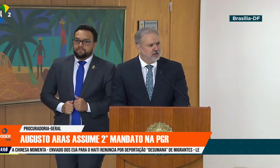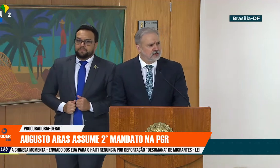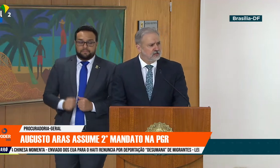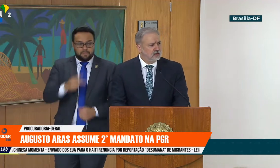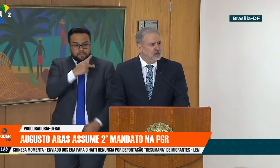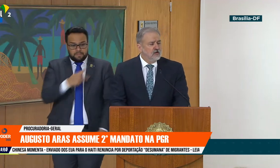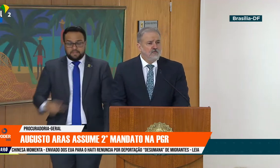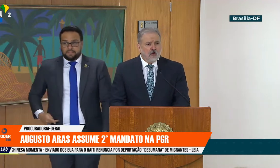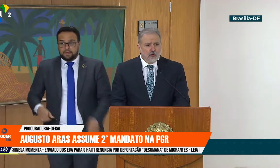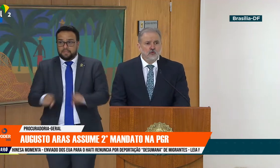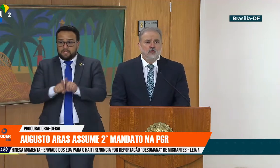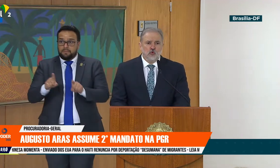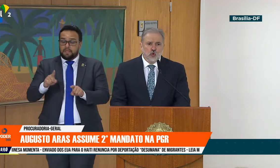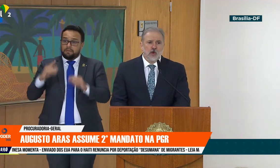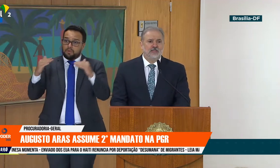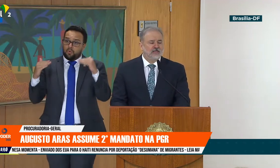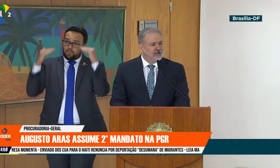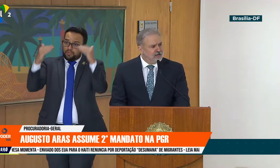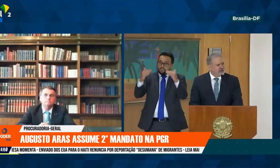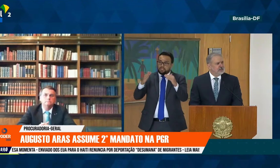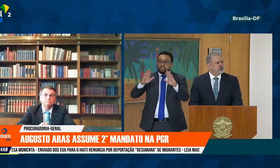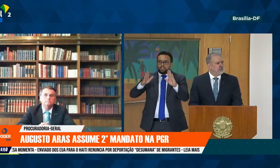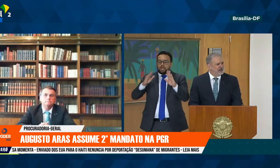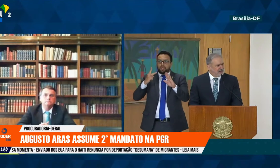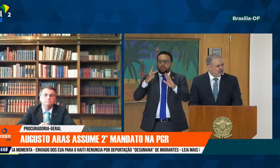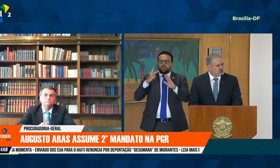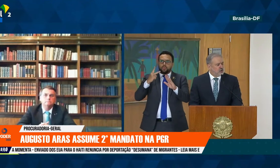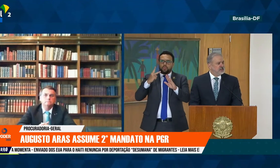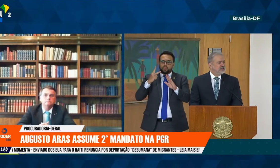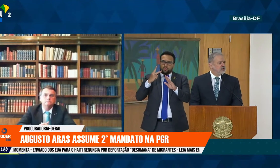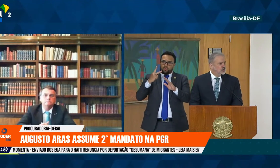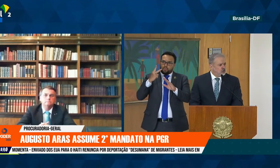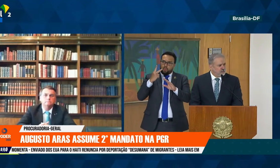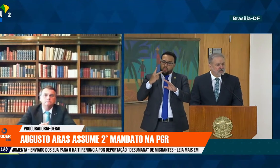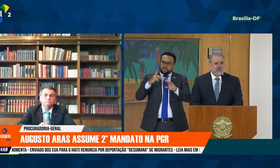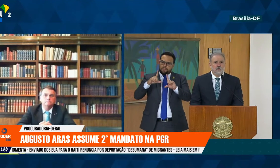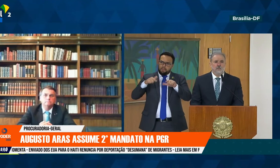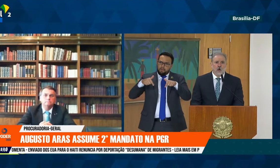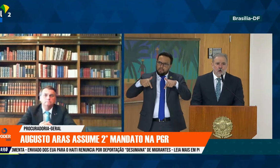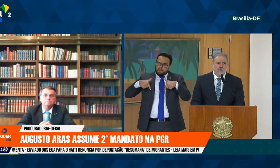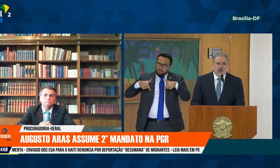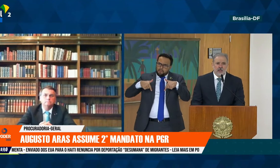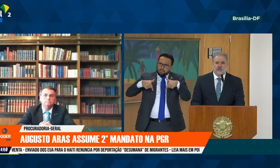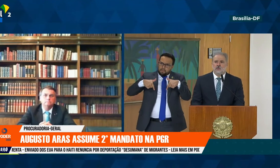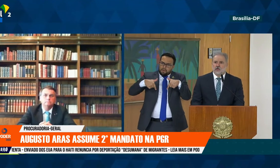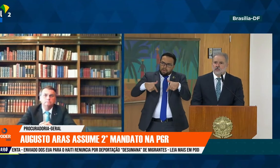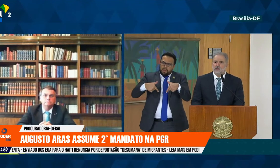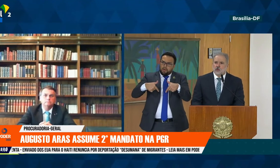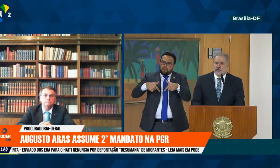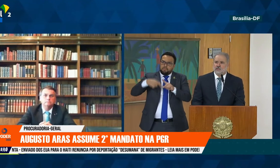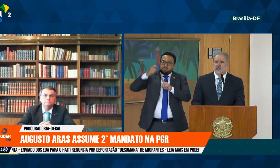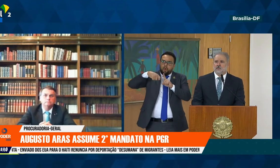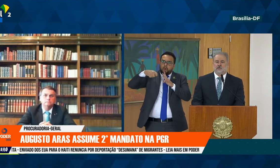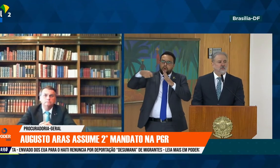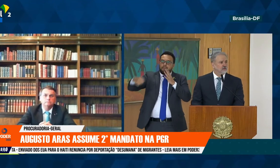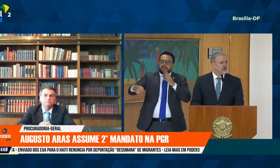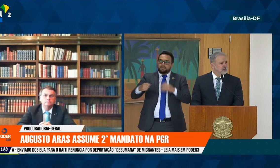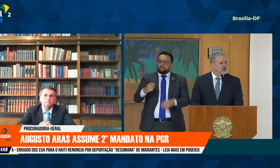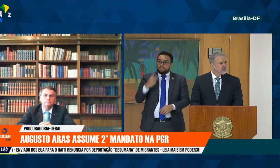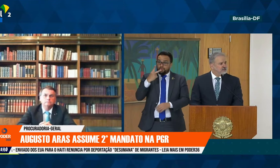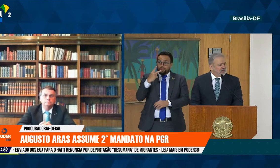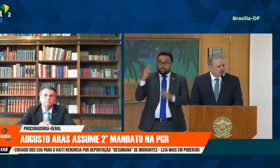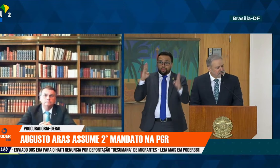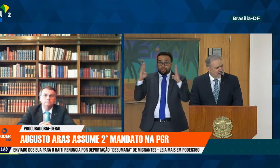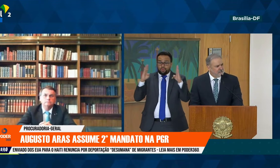demais autoridades, foram duas grandes operações em todo o Brasil por mês durante dois anos,